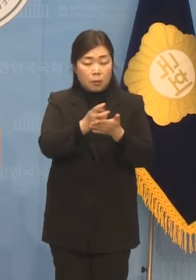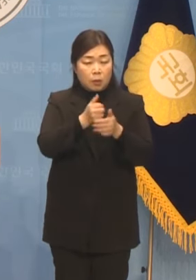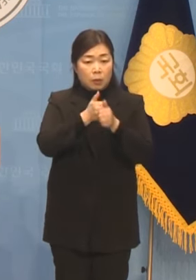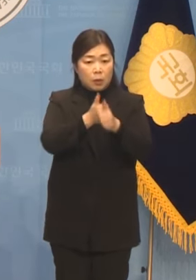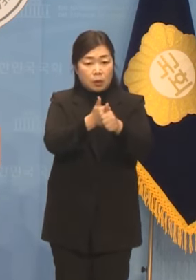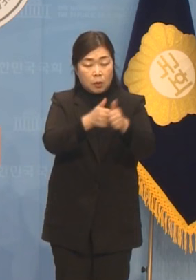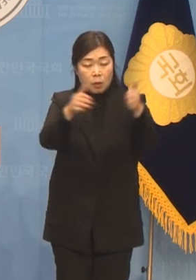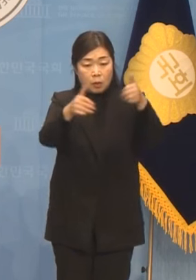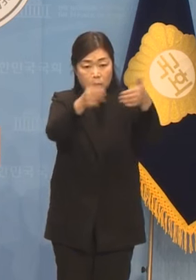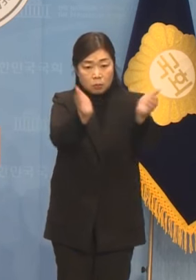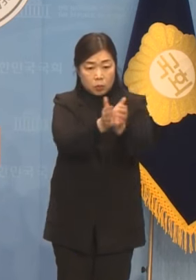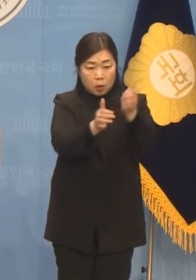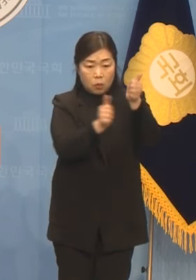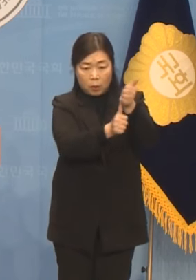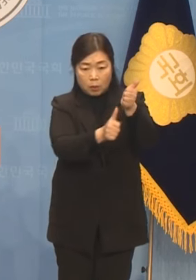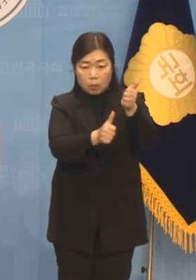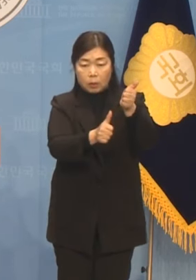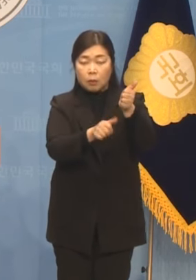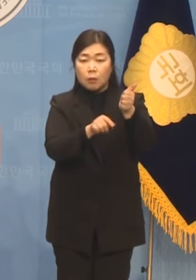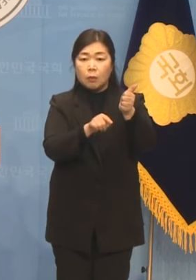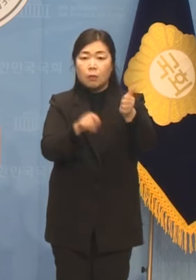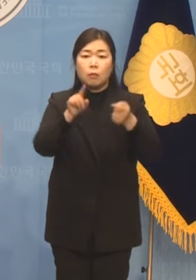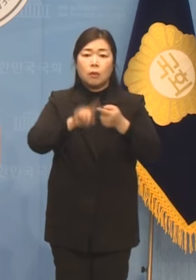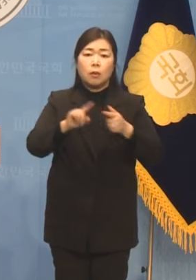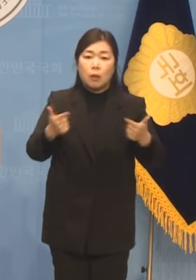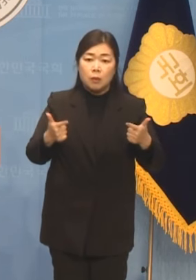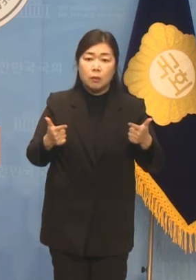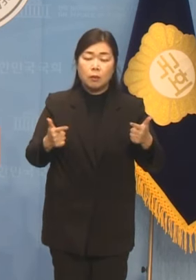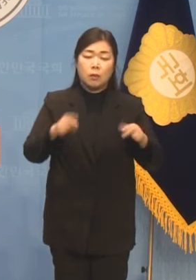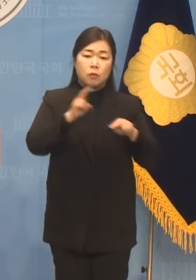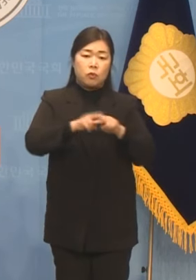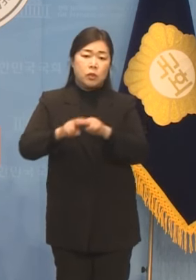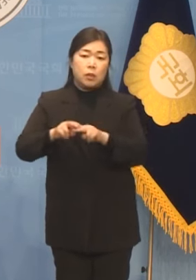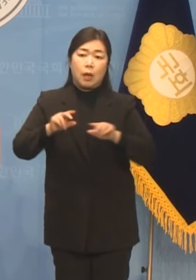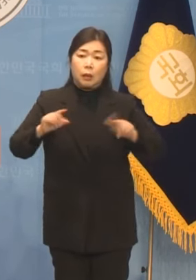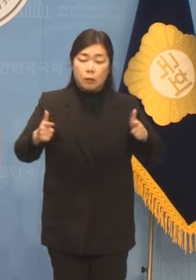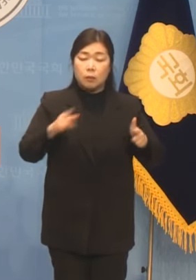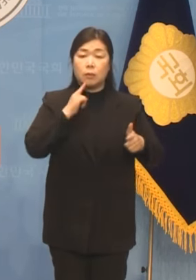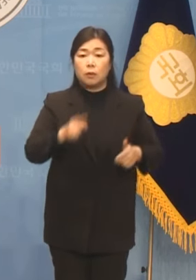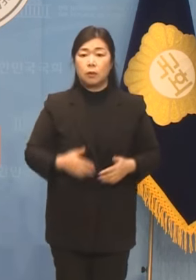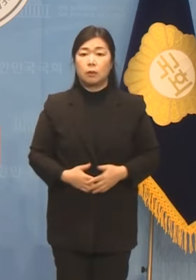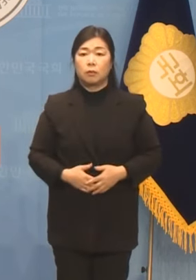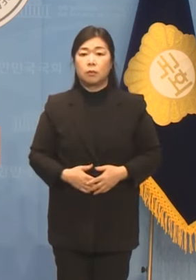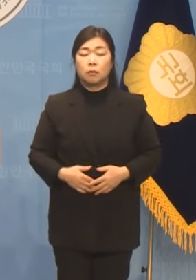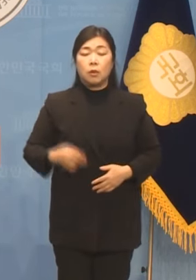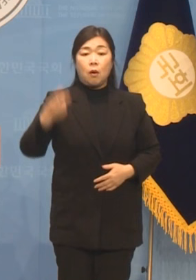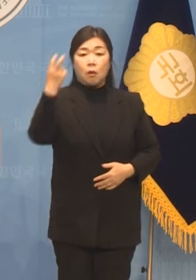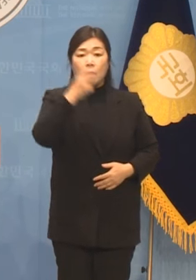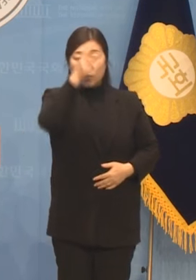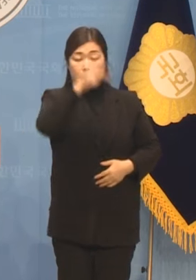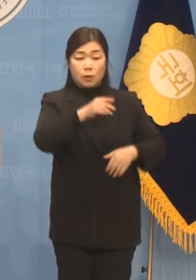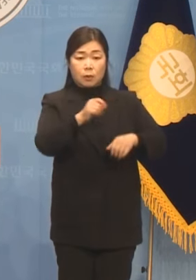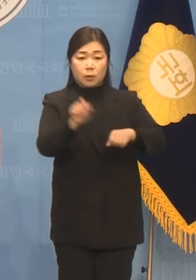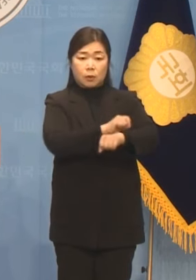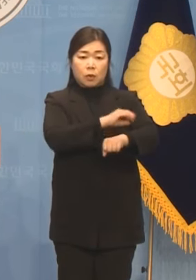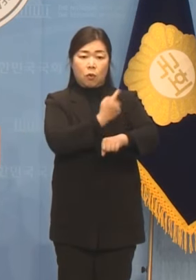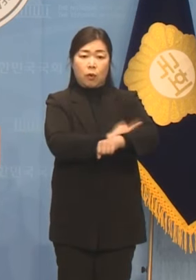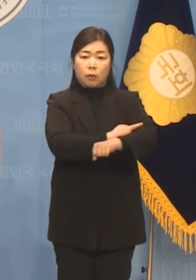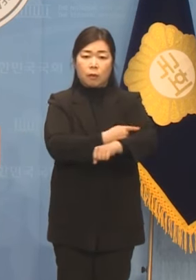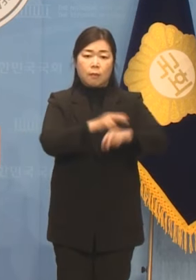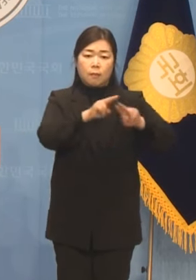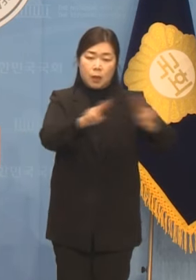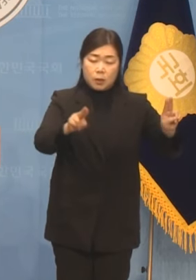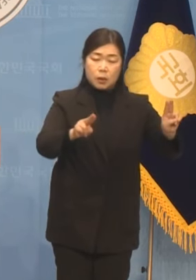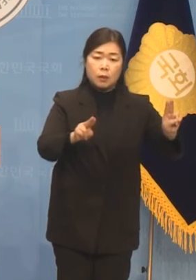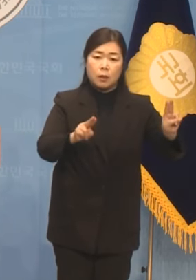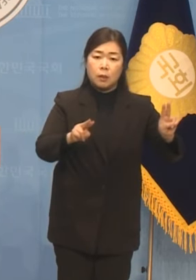실제 고검장급 이상의 검찰 고위직은 검찰특권 폐지라고 하는 국민적 요구가